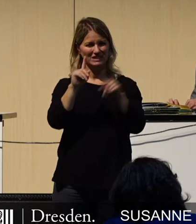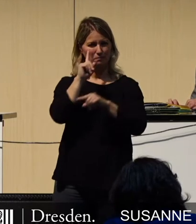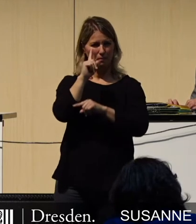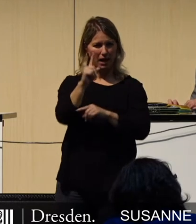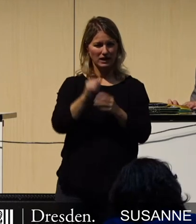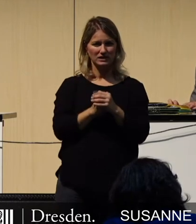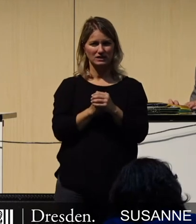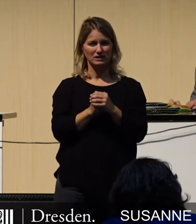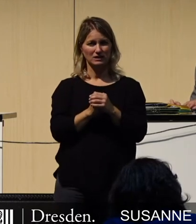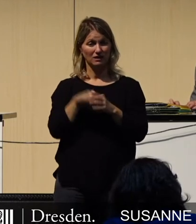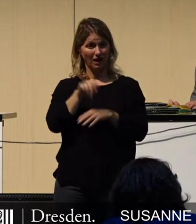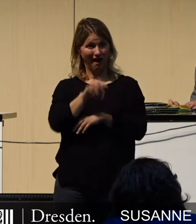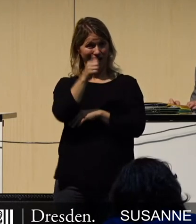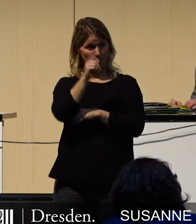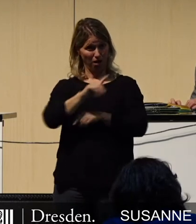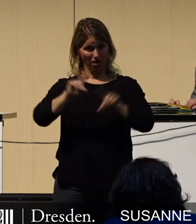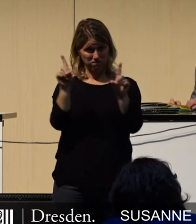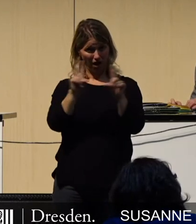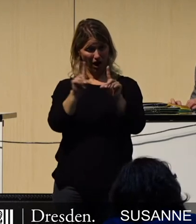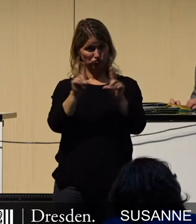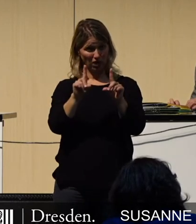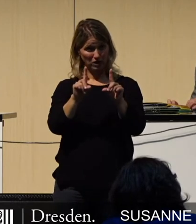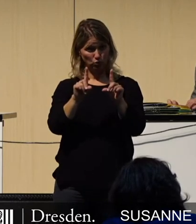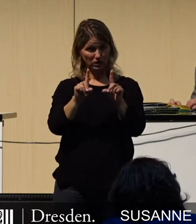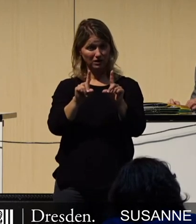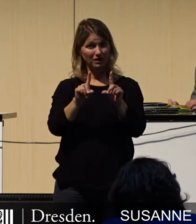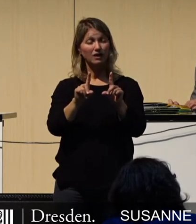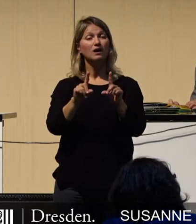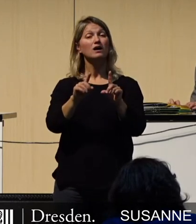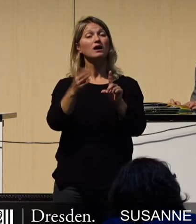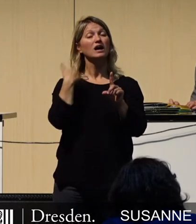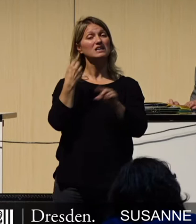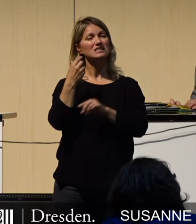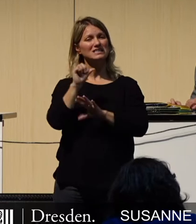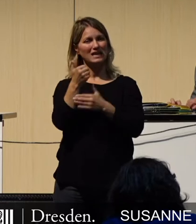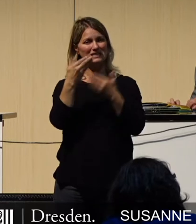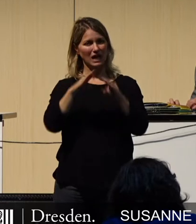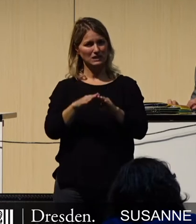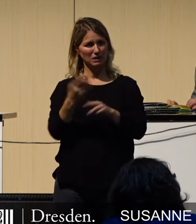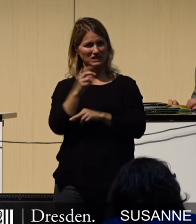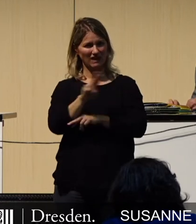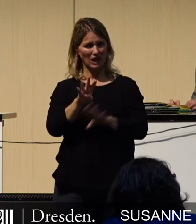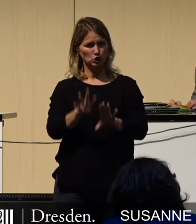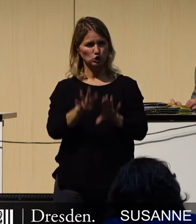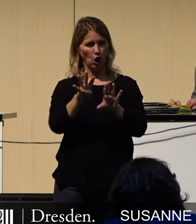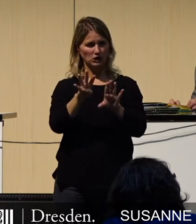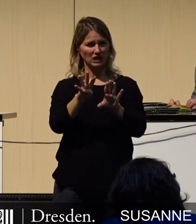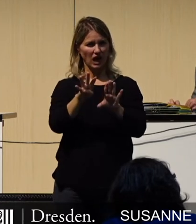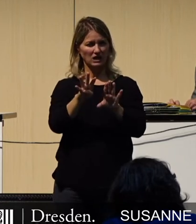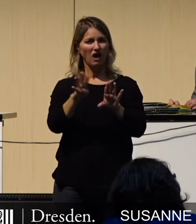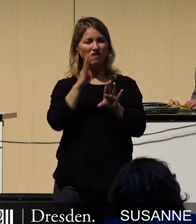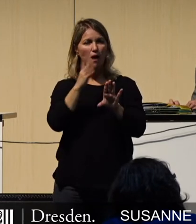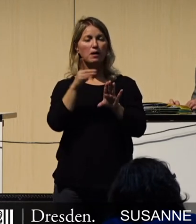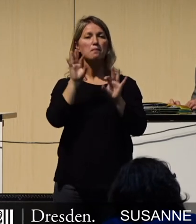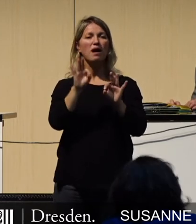hoffentlich nicht diese einmalige Veranstaltung am 6. Dezember 2019 im Rahmen der, naja, gescheiterten